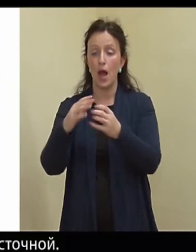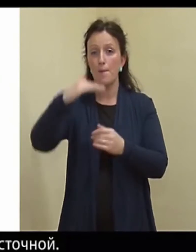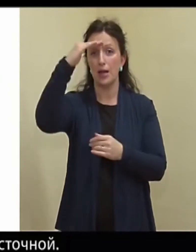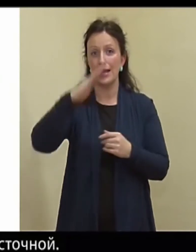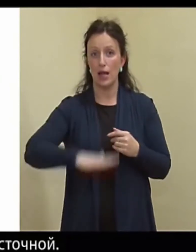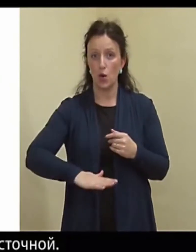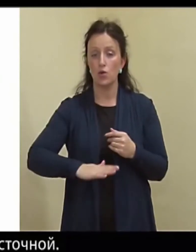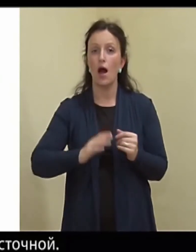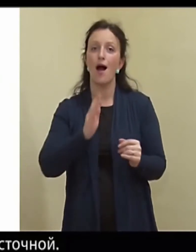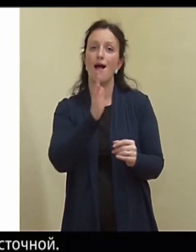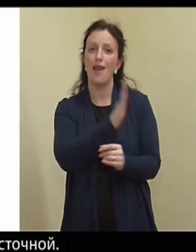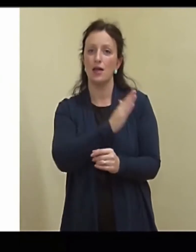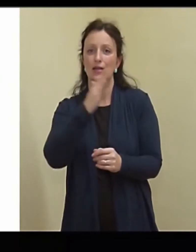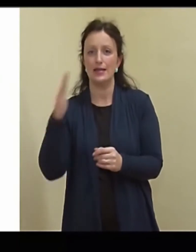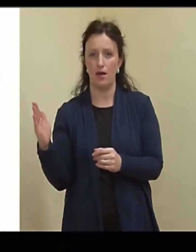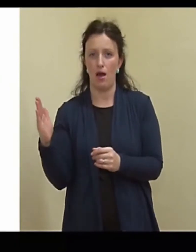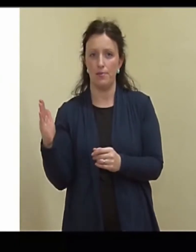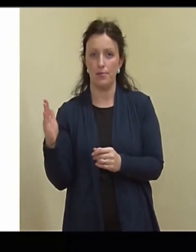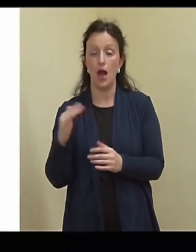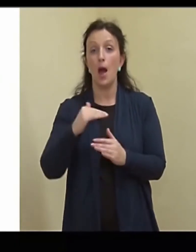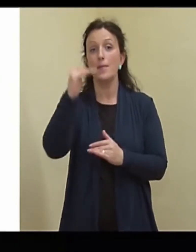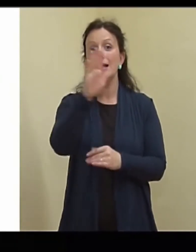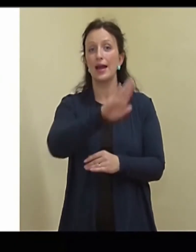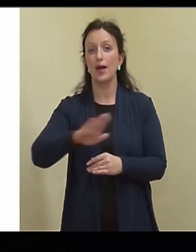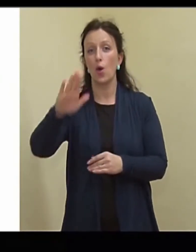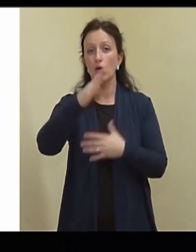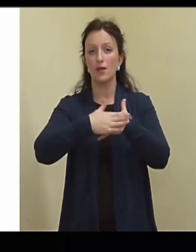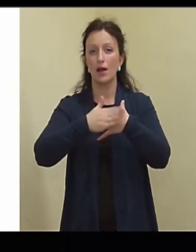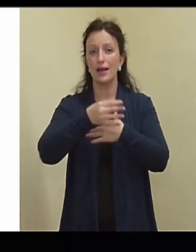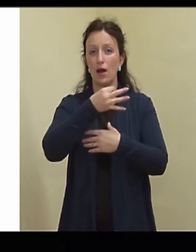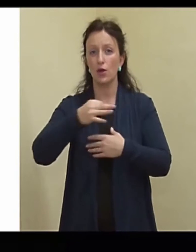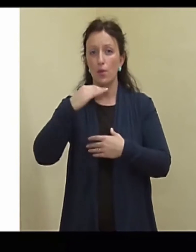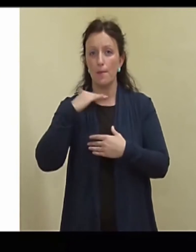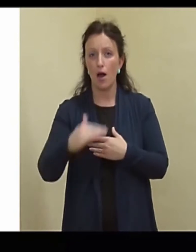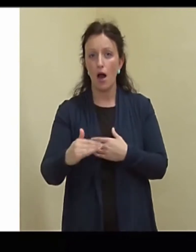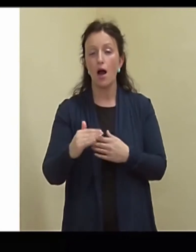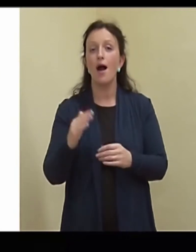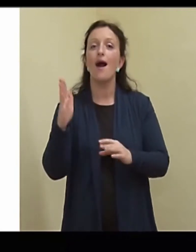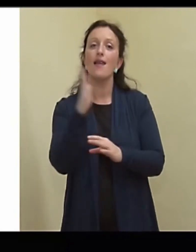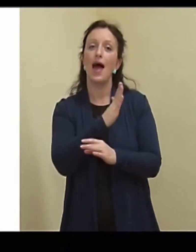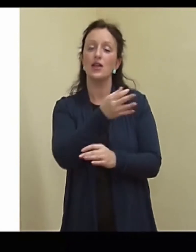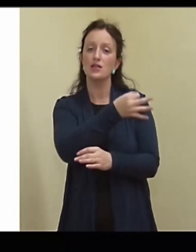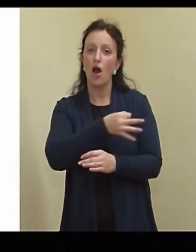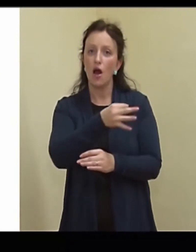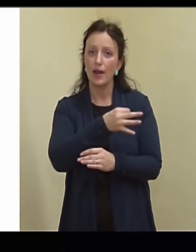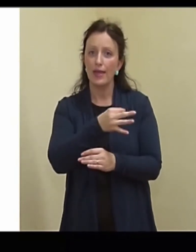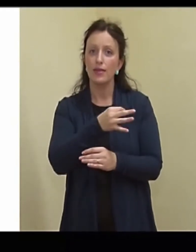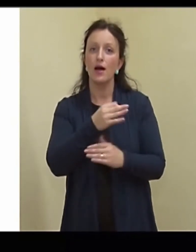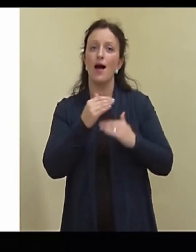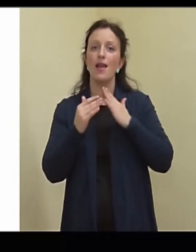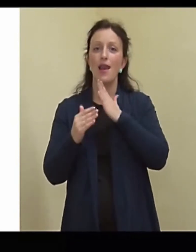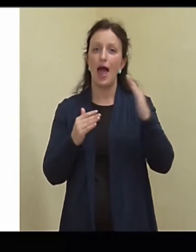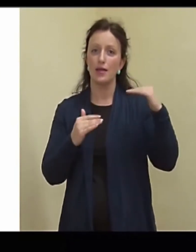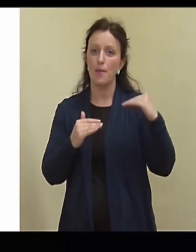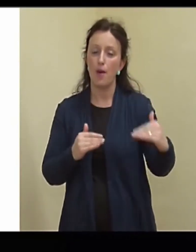Lõuna, Lääne ja Ida. Põhja-regioon Tallinn-Harjumaa, Lääne on siis Saared, Läänemaa,